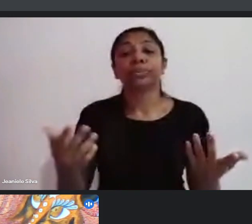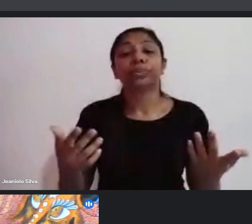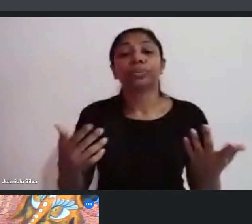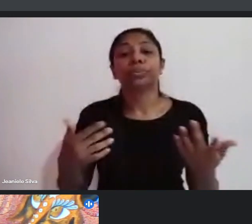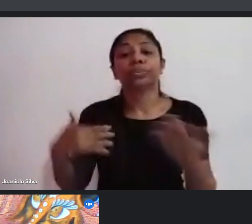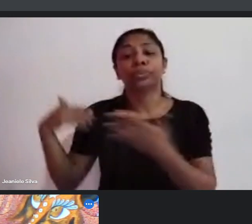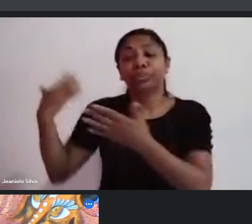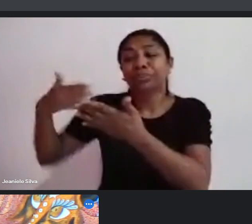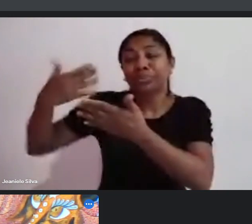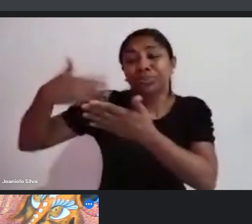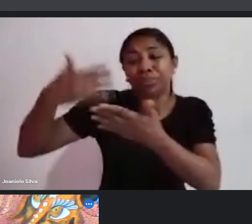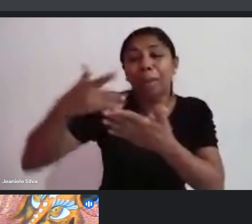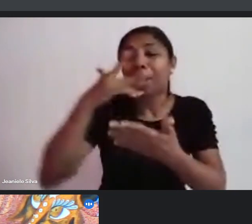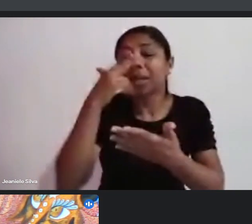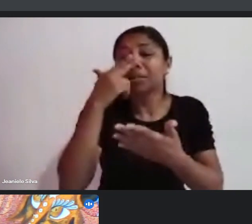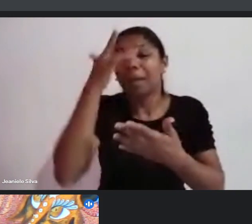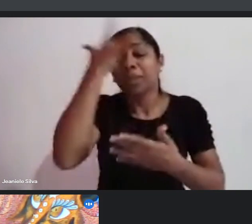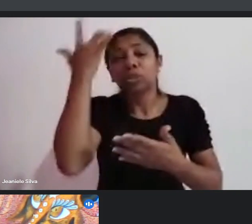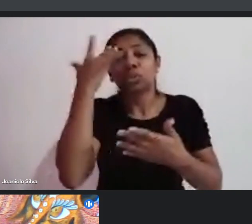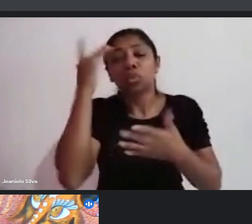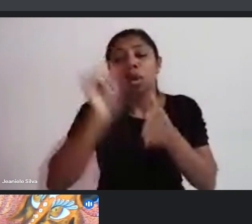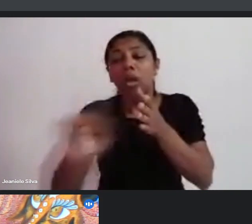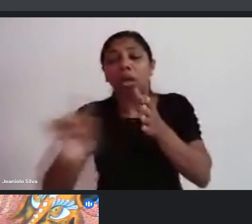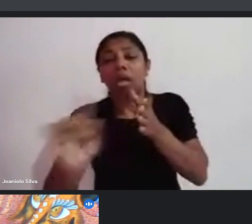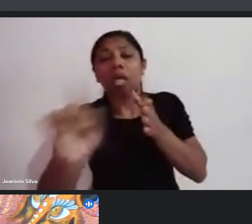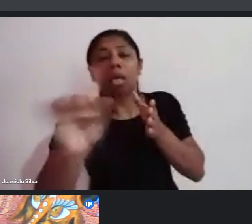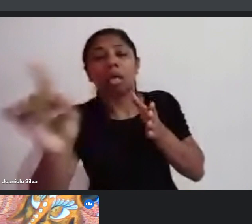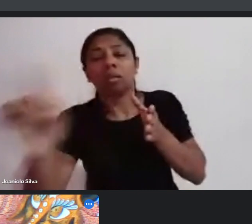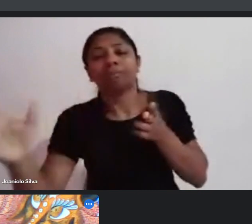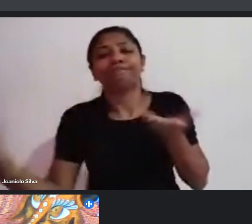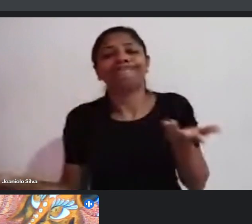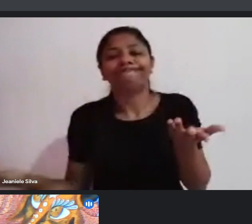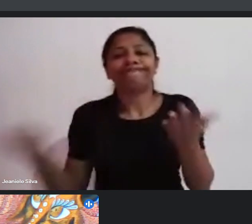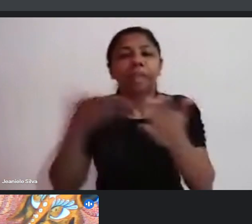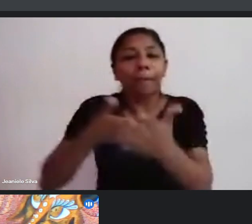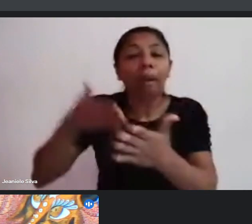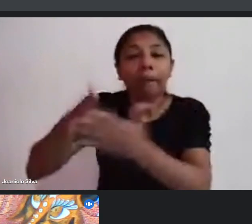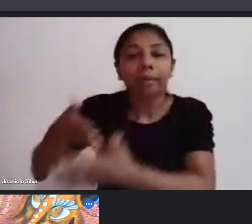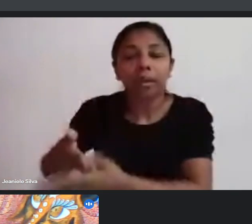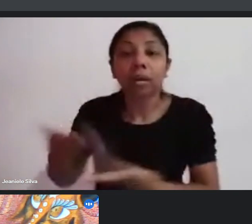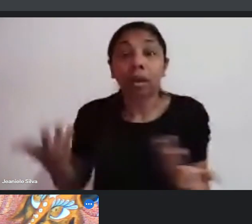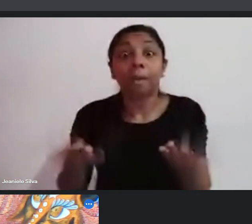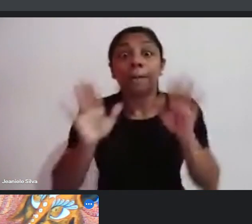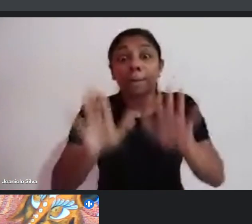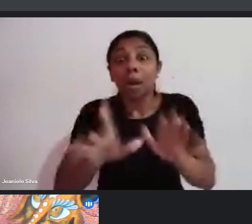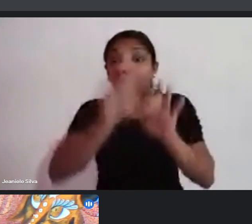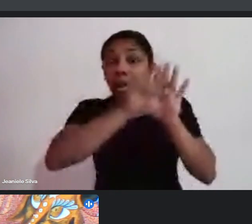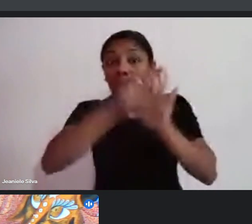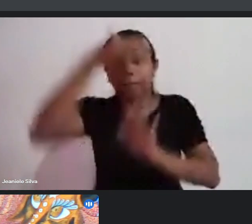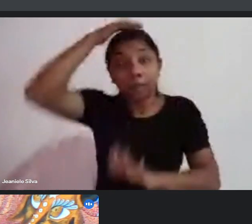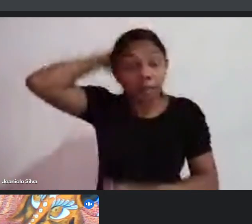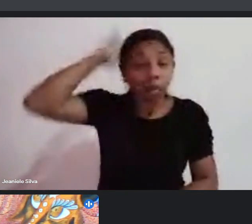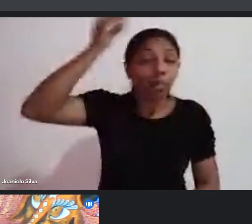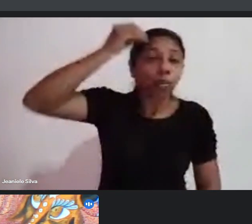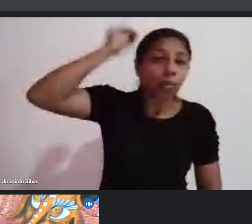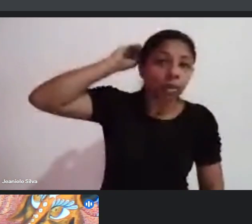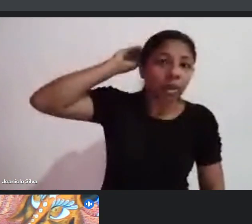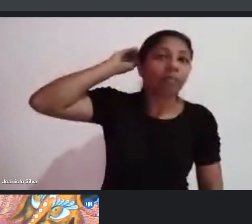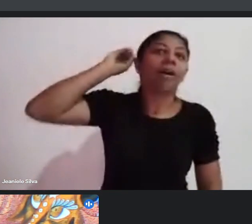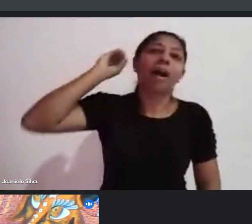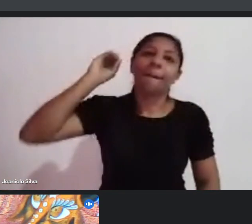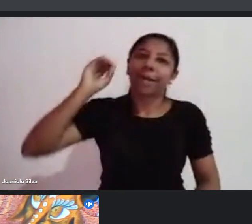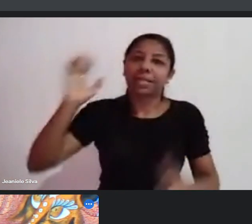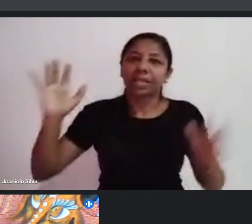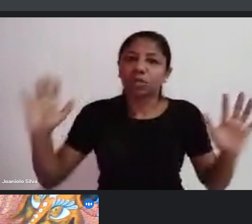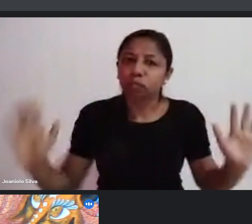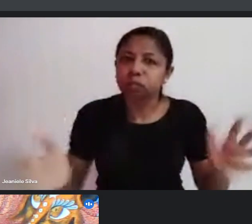gente vá arrastando as pessoas com deficiência das ações culturais. E a Paulo Gustavo vem para dar uma remexida nisso. E vai